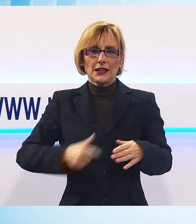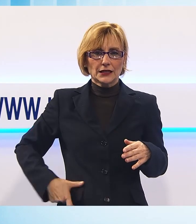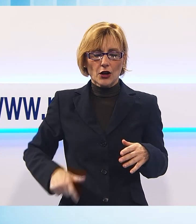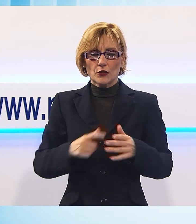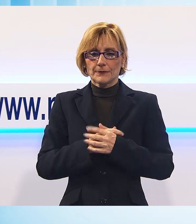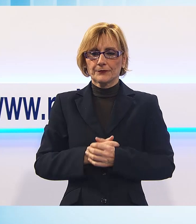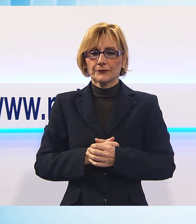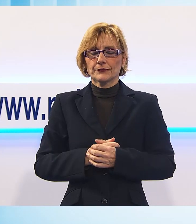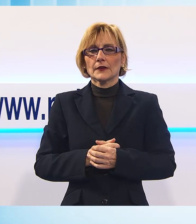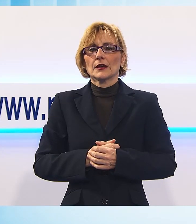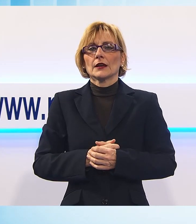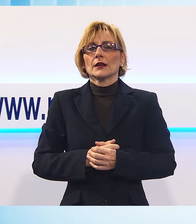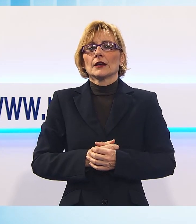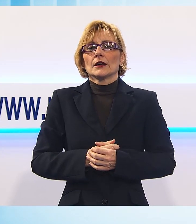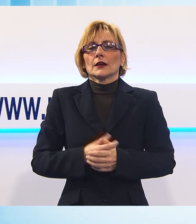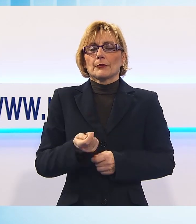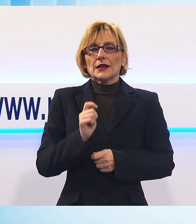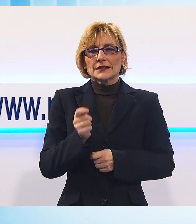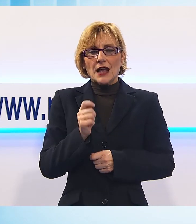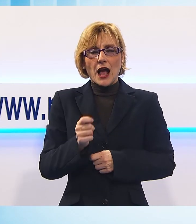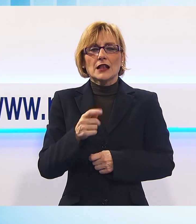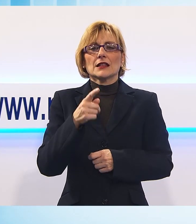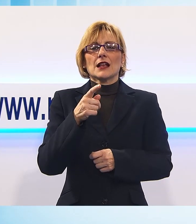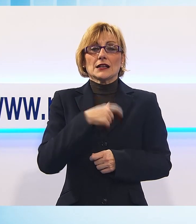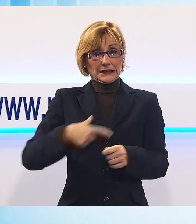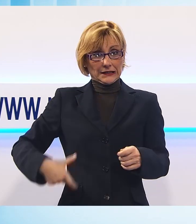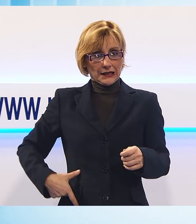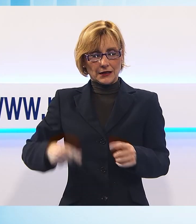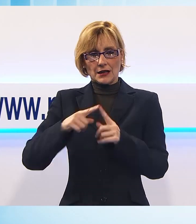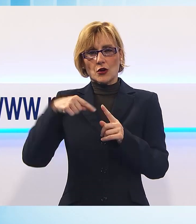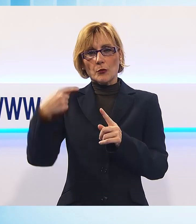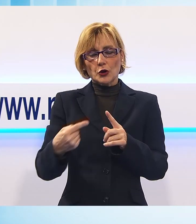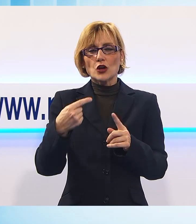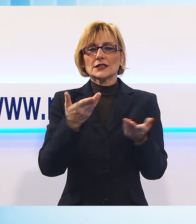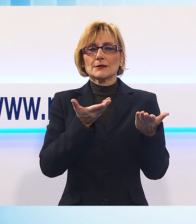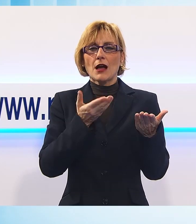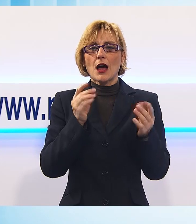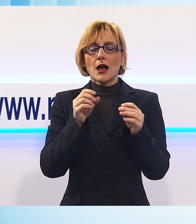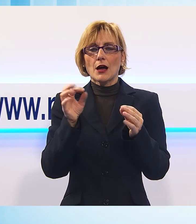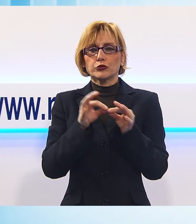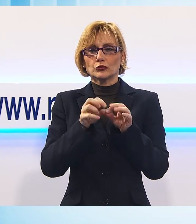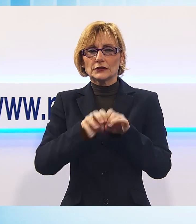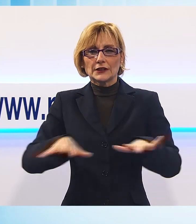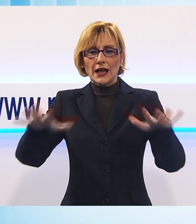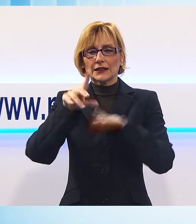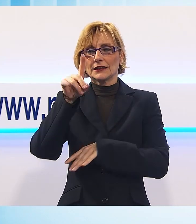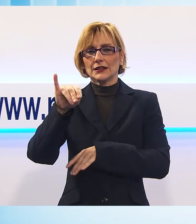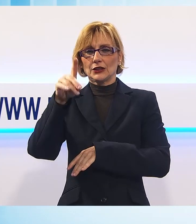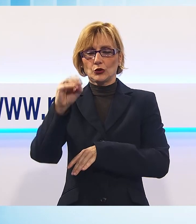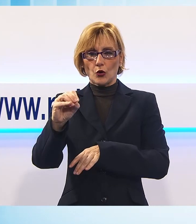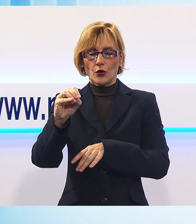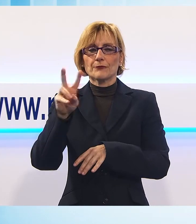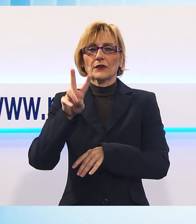Il sindaco di Pescaglia, Andrea Bonfanti, sarà l'ospite della prossima puntata di Dido in onda venerdì 8 marzo alle 21 su Noi TV.